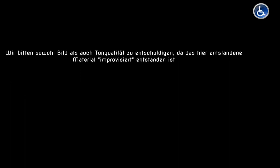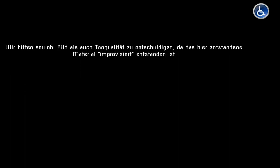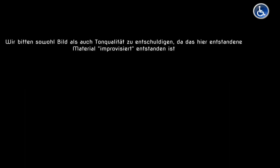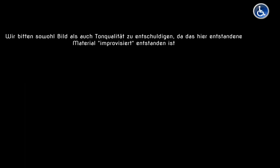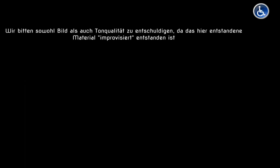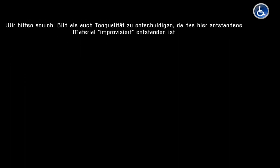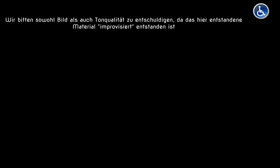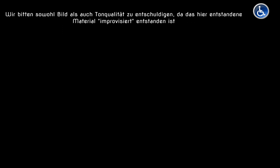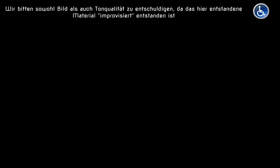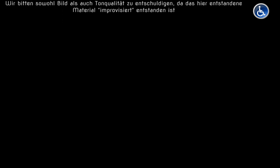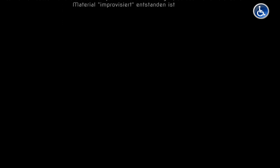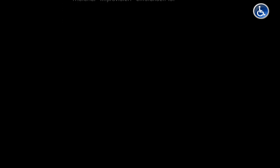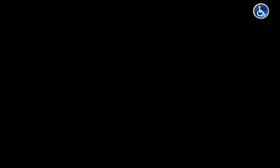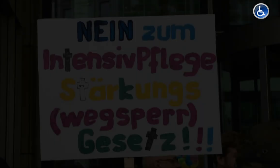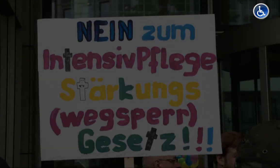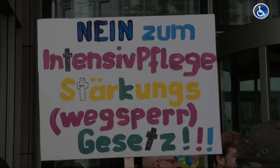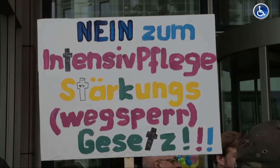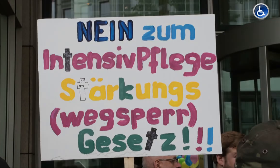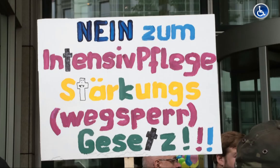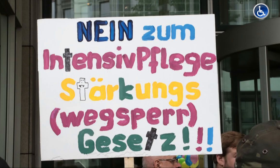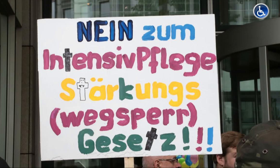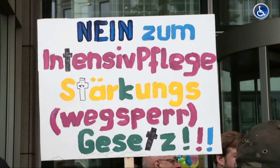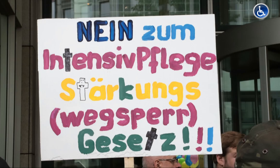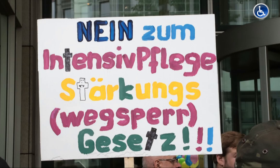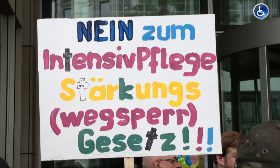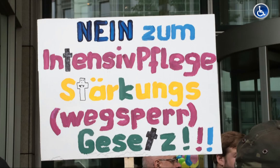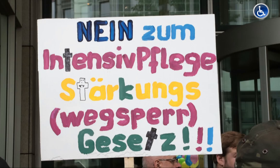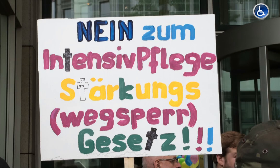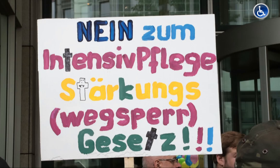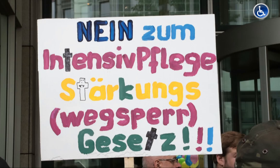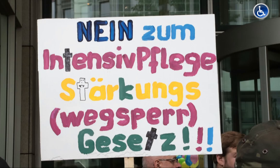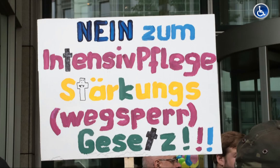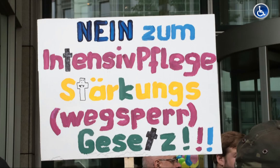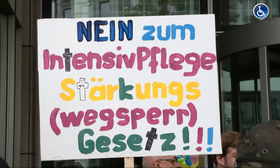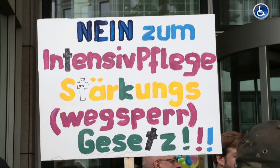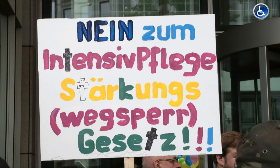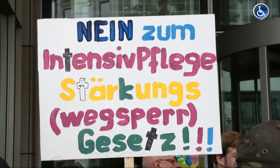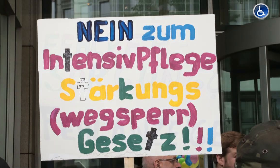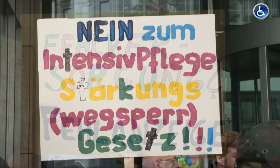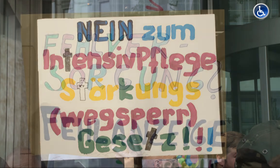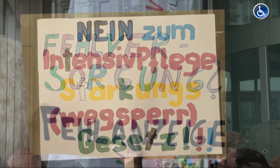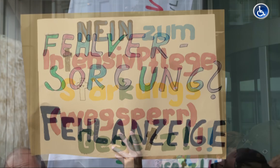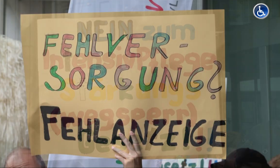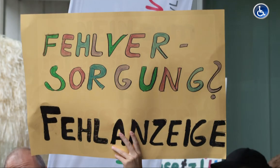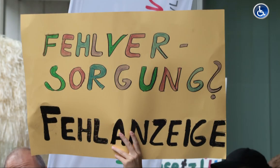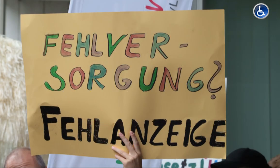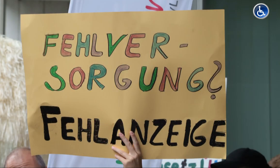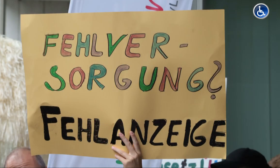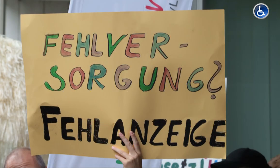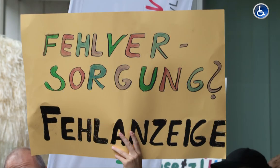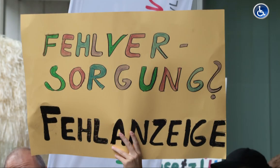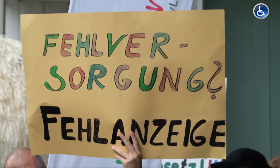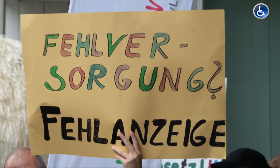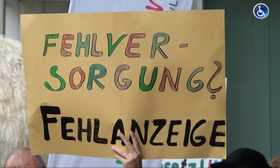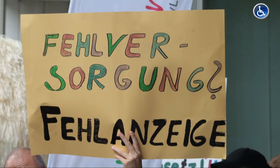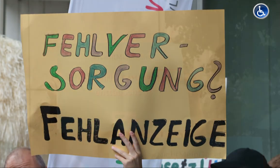Wir haben jetzt hier das Blünenprogramm unterbrochen, wir verlangen kein Honorar dafür, aber wir verlangen, dass wir